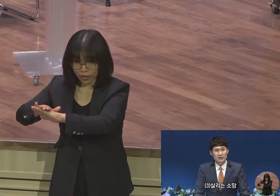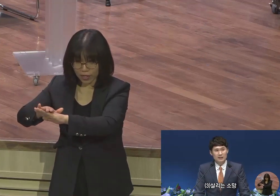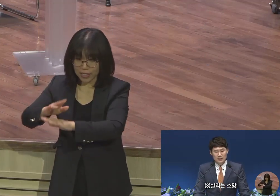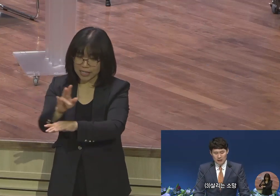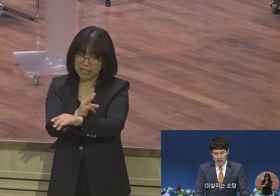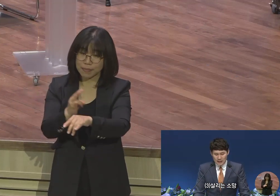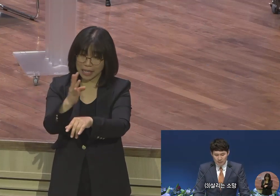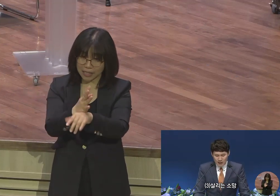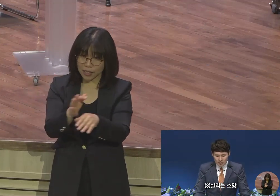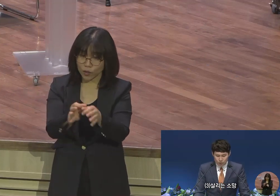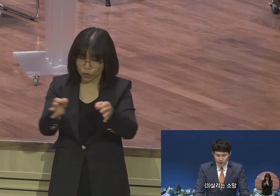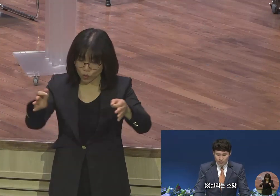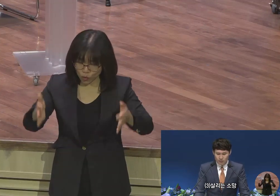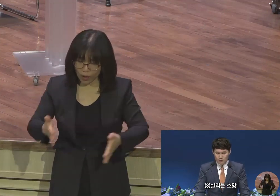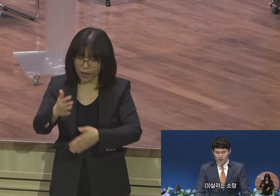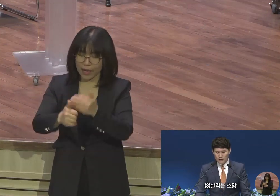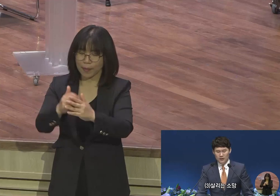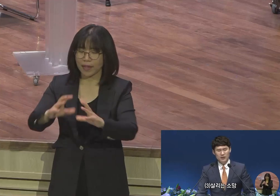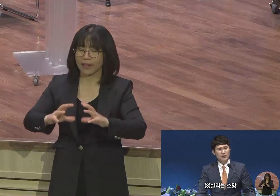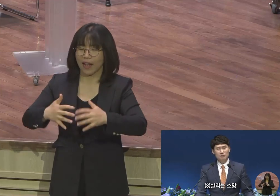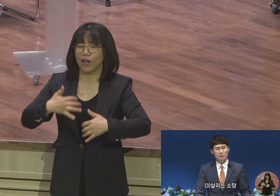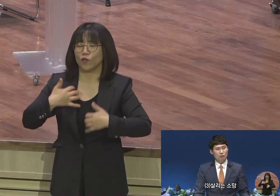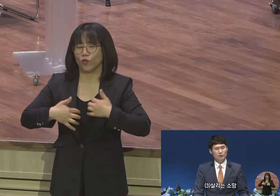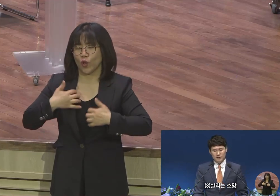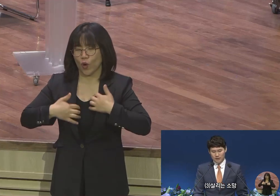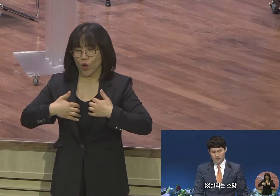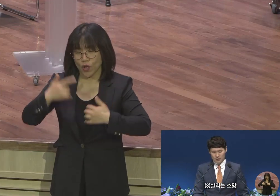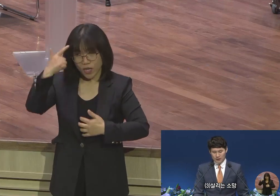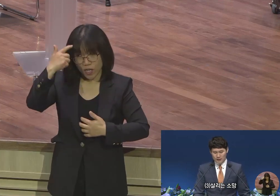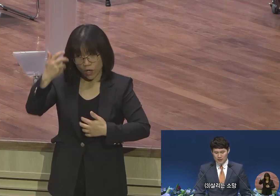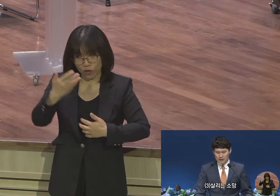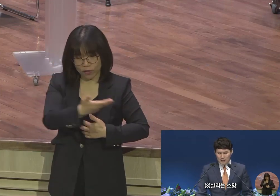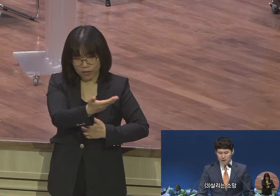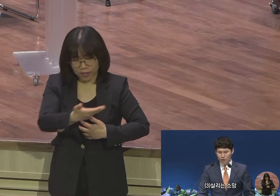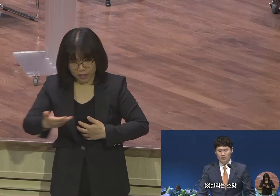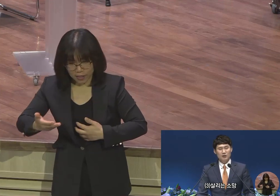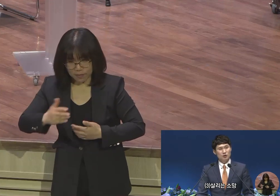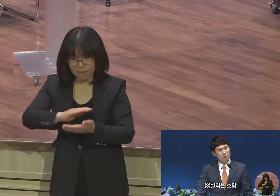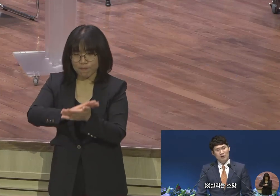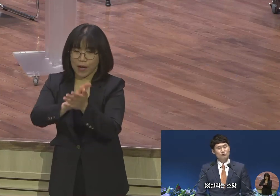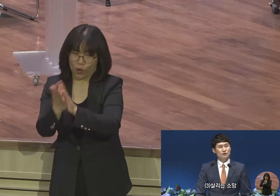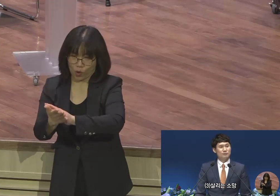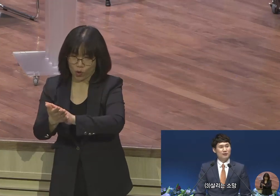하나님 나라를 누리고 영적 흐름을 바꾸면서 현장을 살리고 정복할 수 있습니다